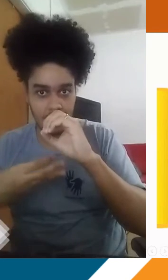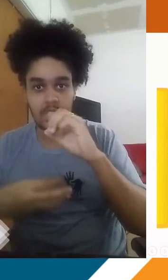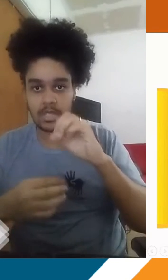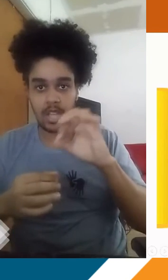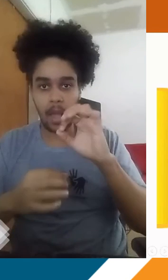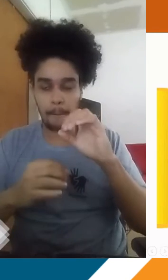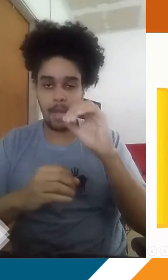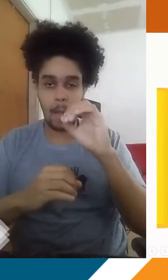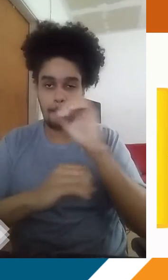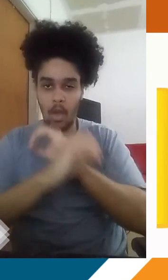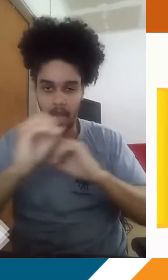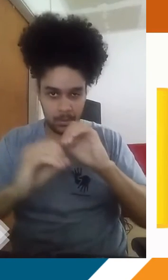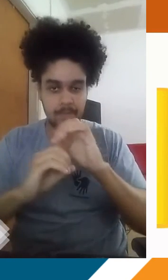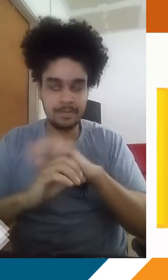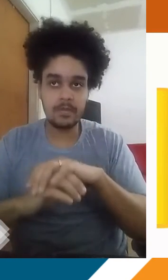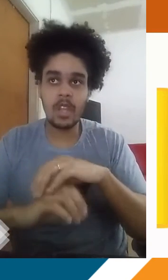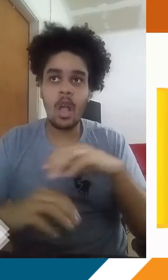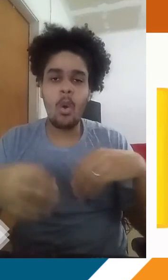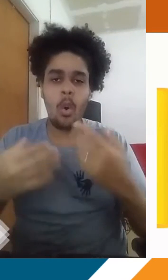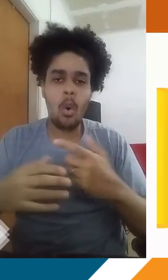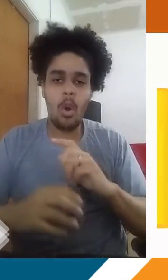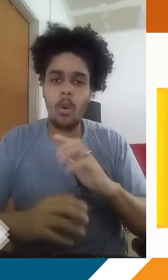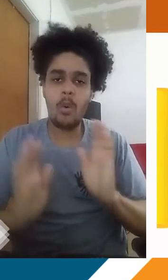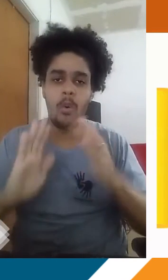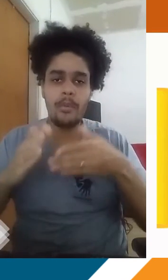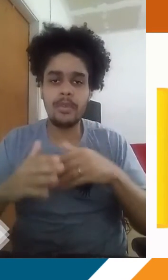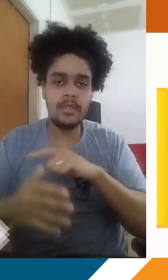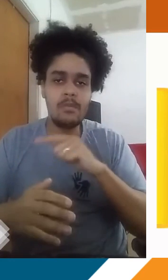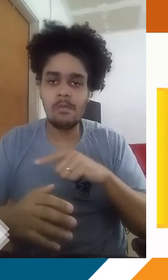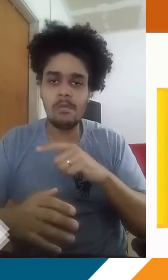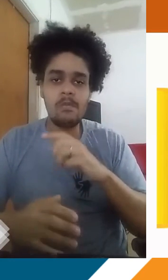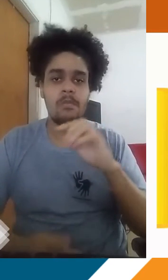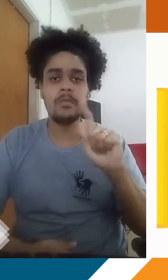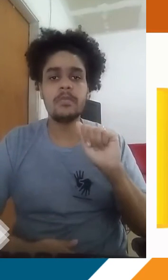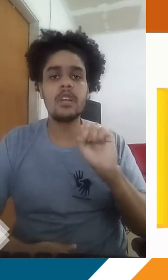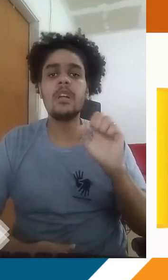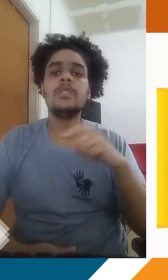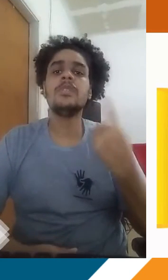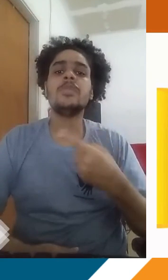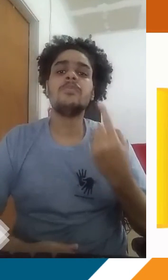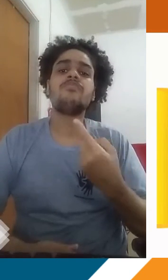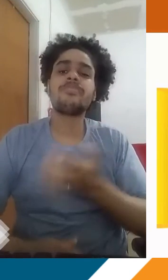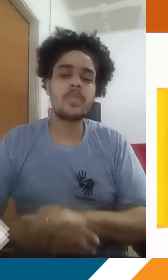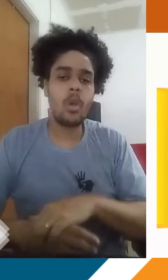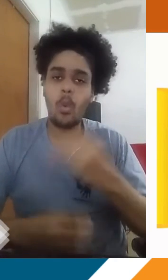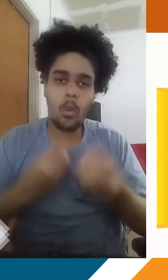vai ser a concentração, a dinâmica de concentração desse gás na nossa atmosfera? Como eu coloquei pra